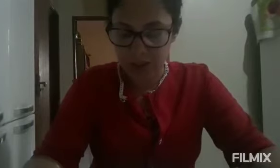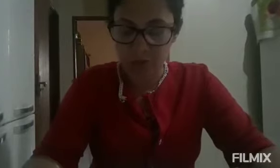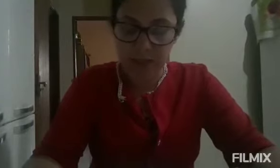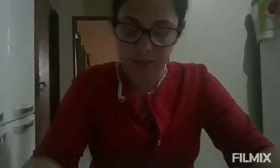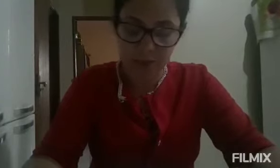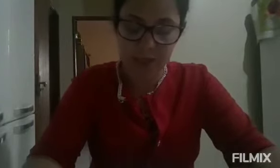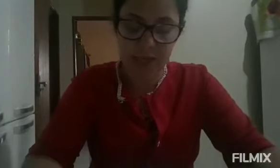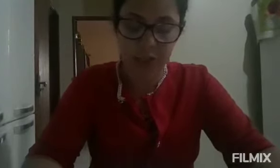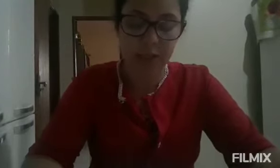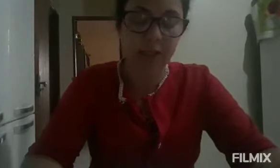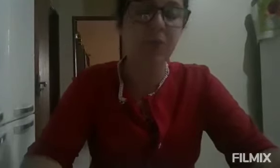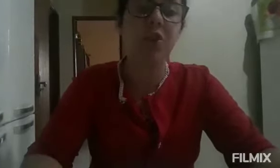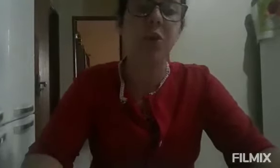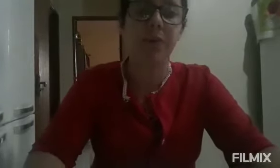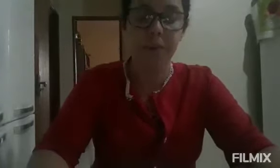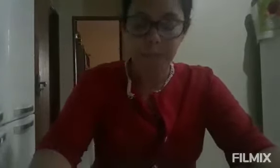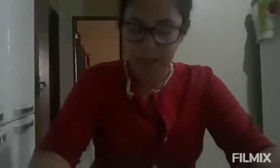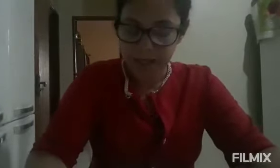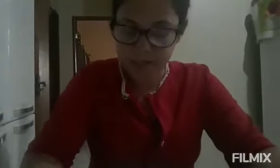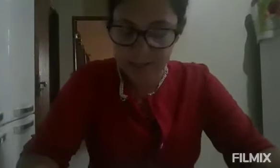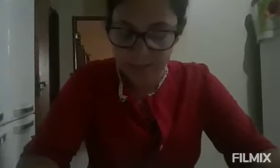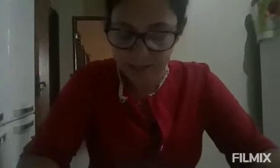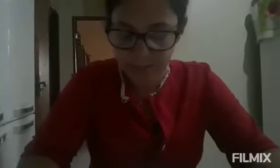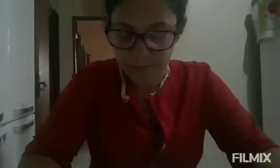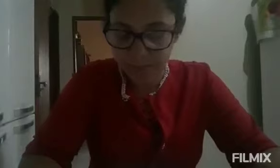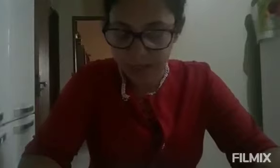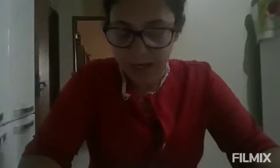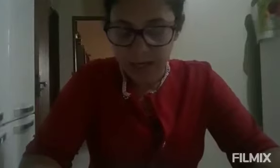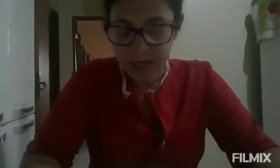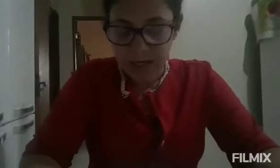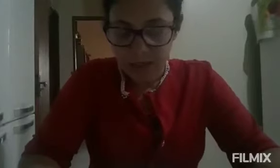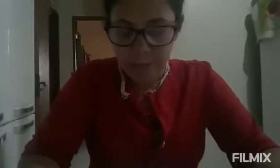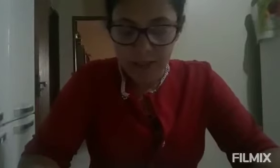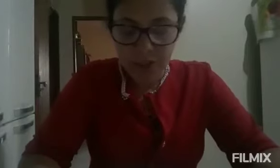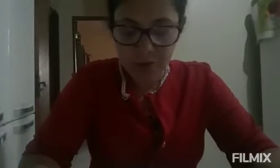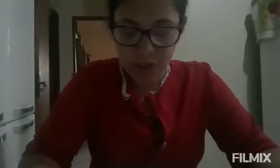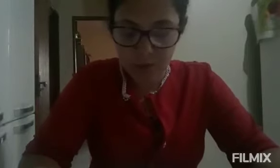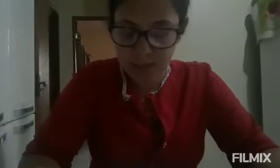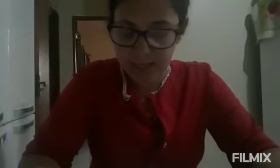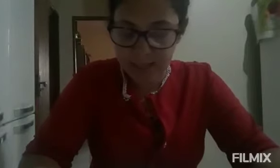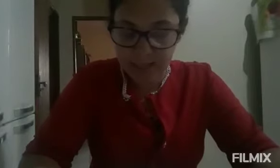eu vou estar lendo 27 até o 29, que diz assim, E partindo Jesus dali,